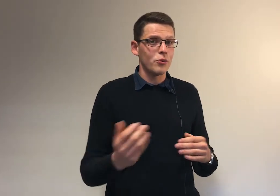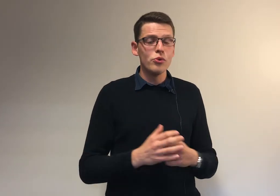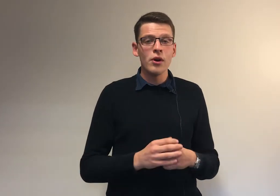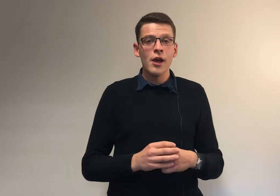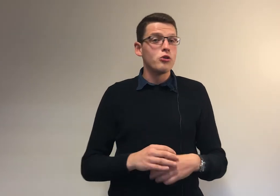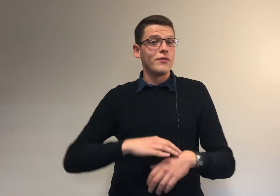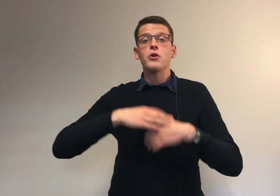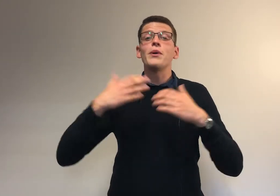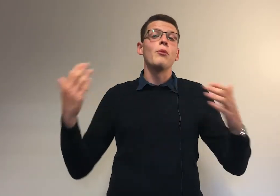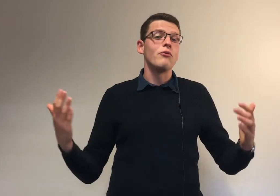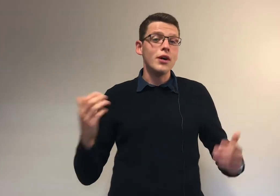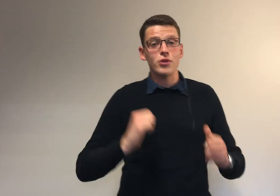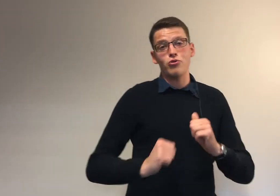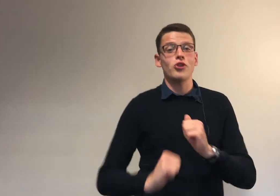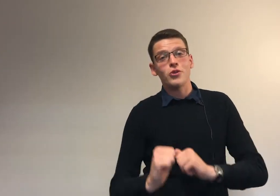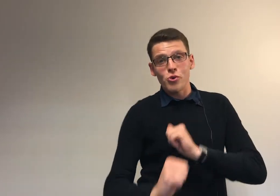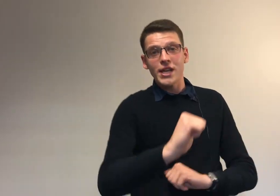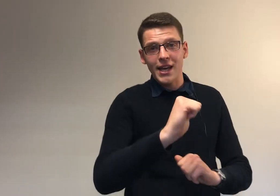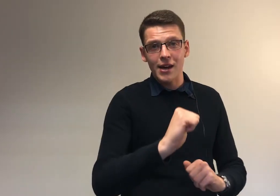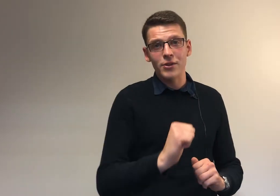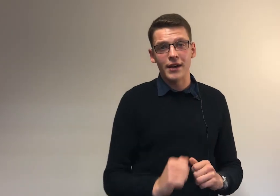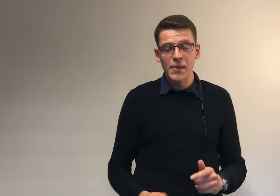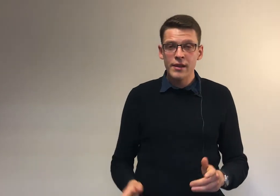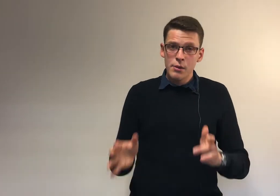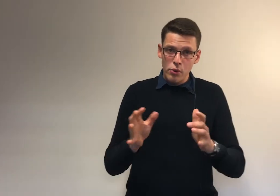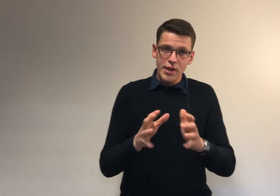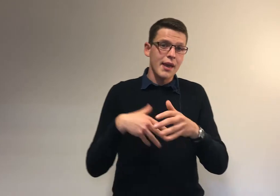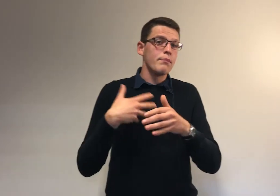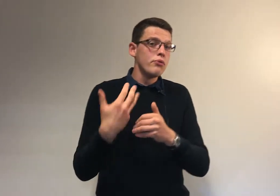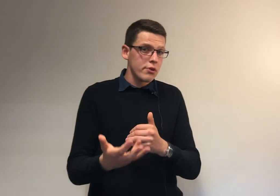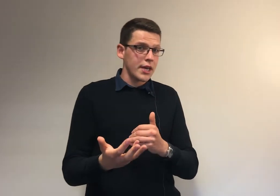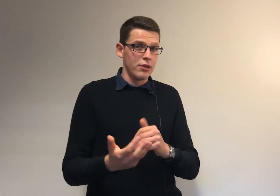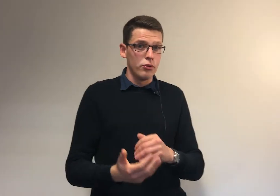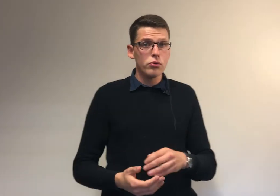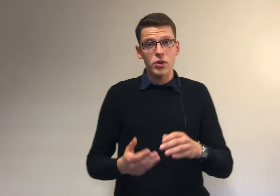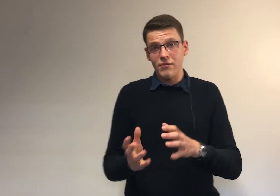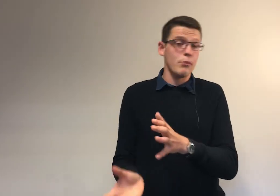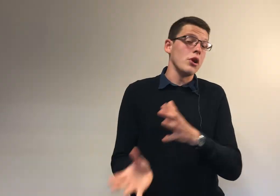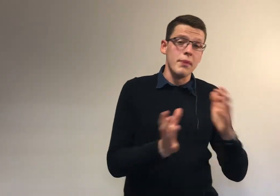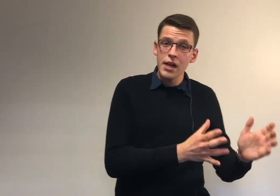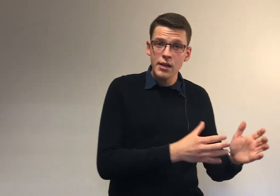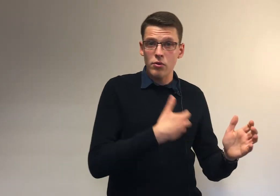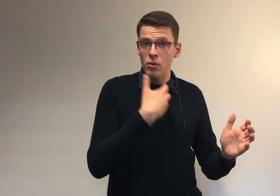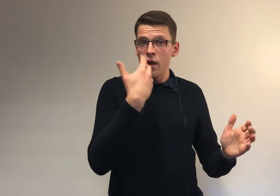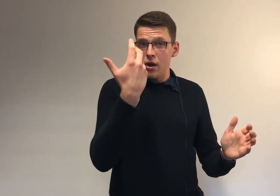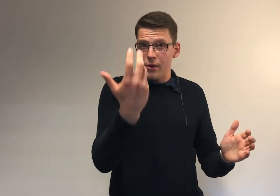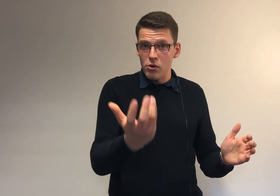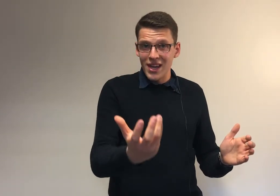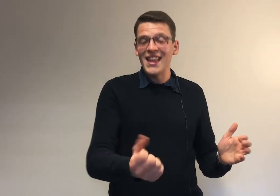cours, tu vas te faire complètement avoir, tu seras toujours en train de courir derrière le train. Pour ça, il y a plusieurs canaux, donc il évidemment les mails qui sont le canal